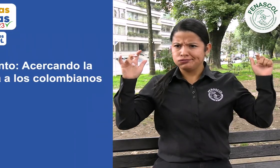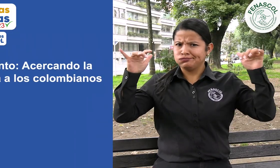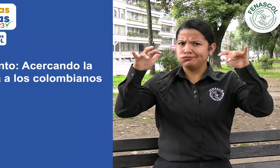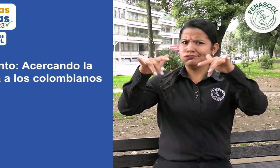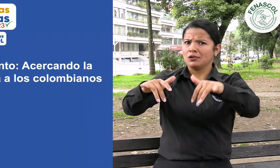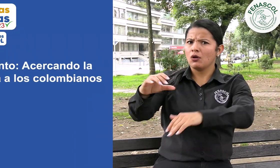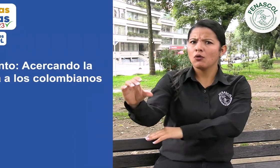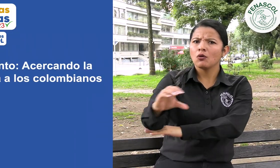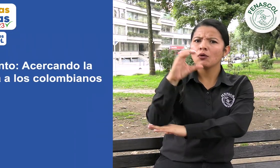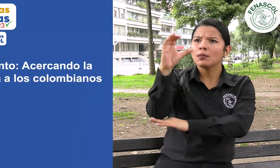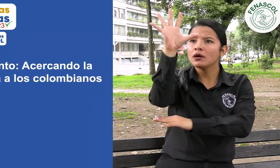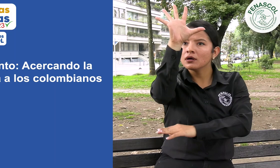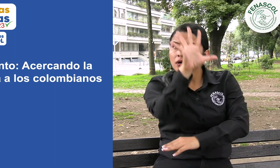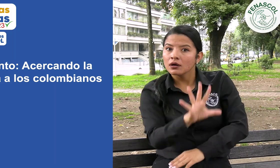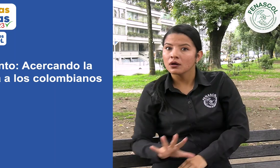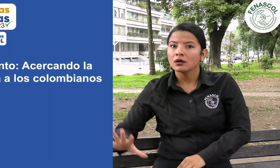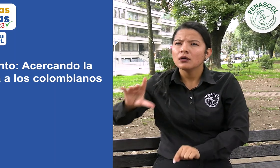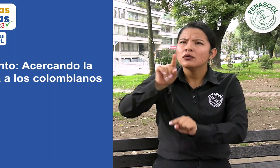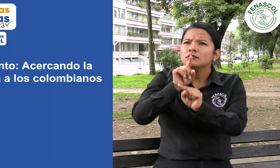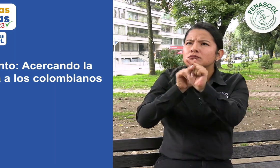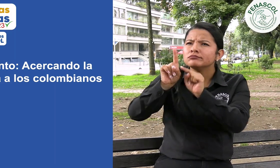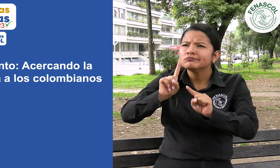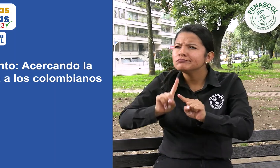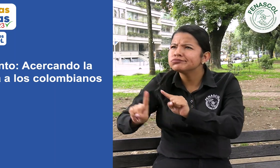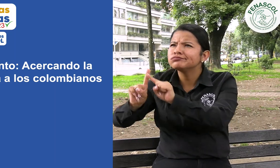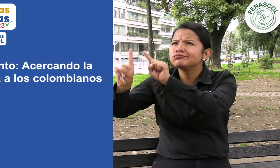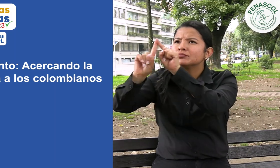En el evento Acercando la banca a los colombianos,